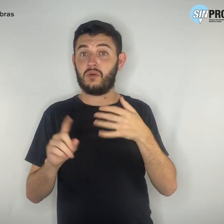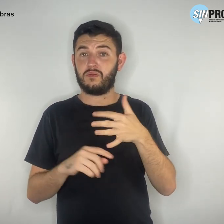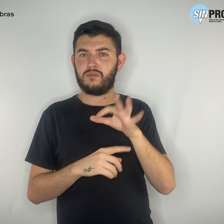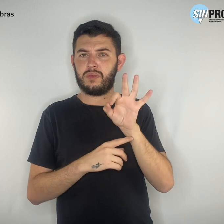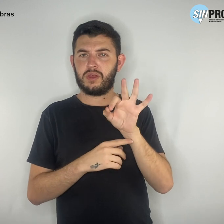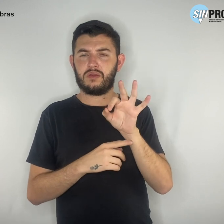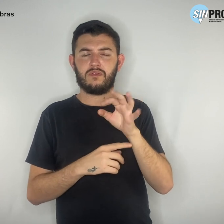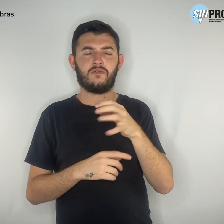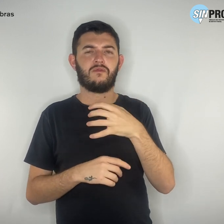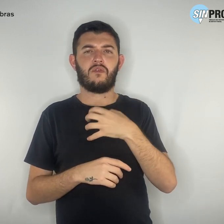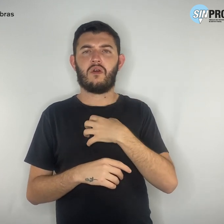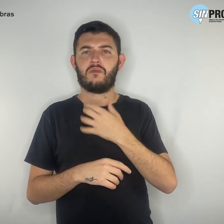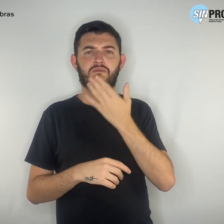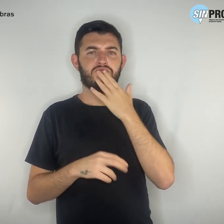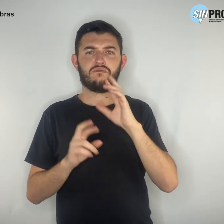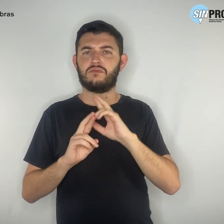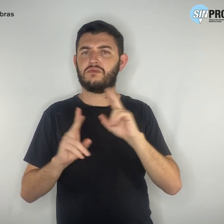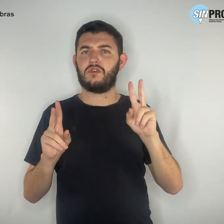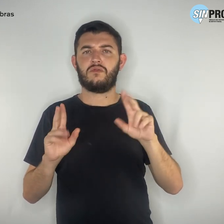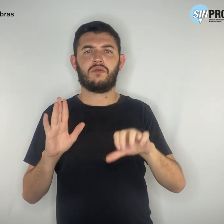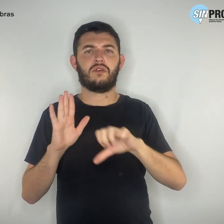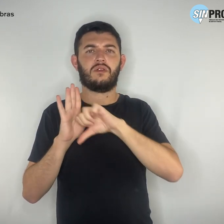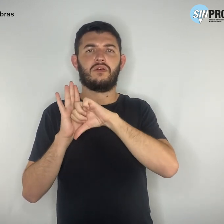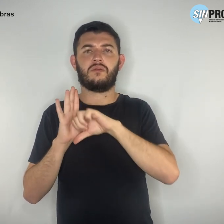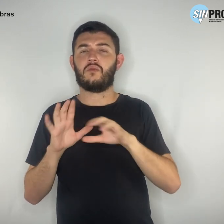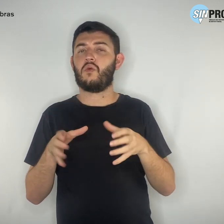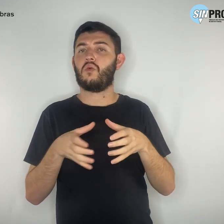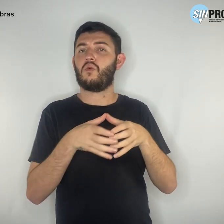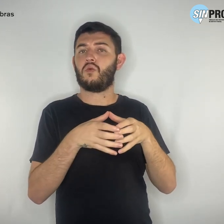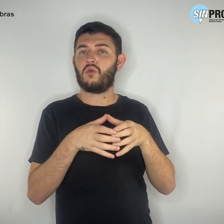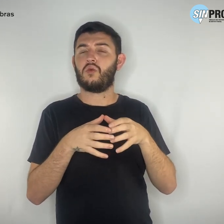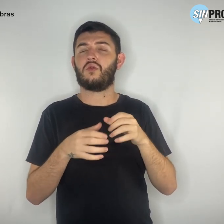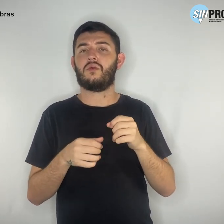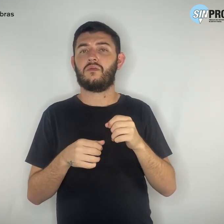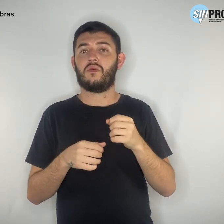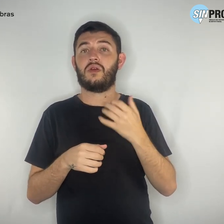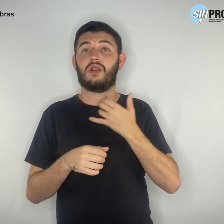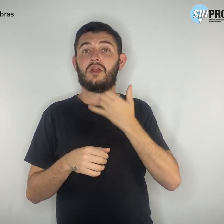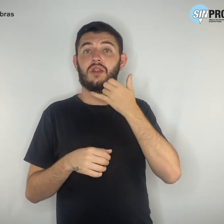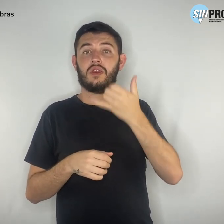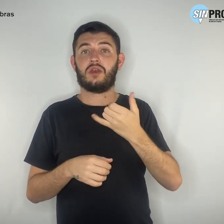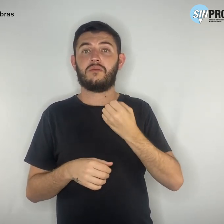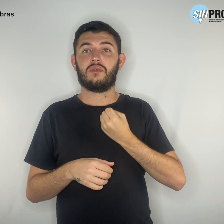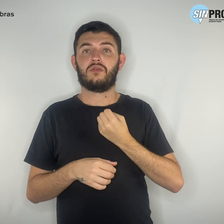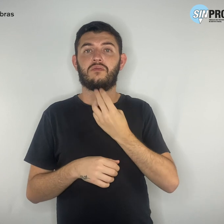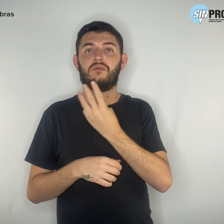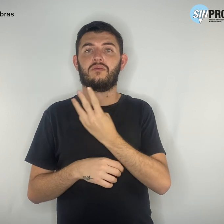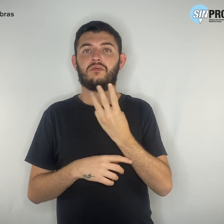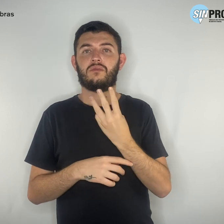modalidade criminosa, os bandidos ligam pelo telefone 33-22